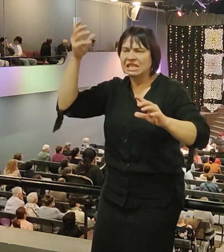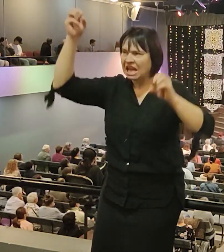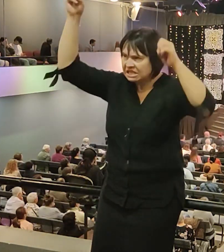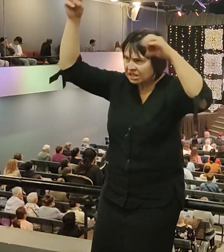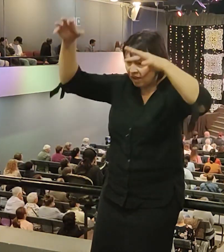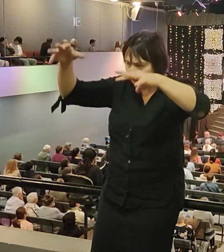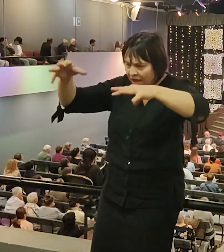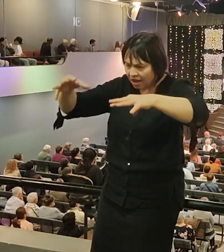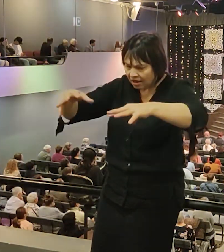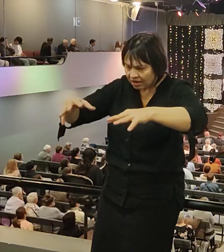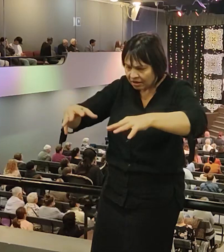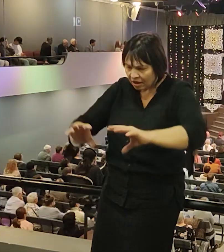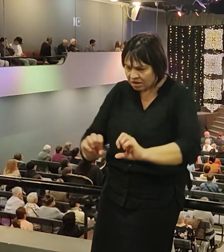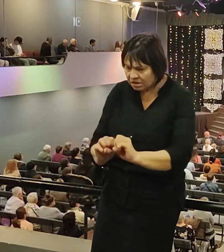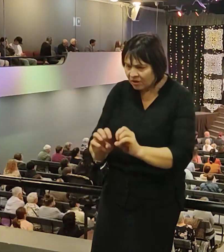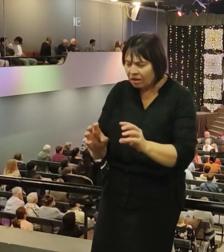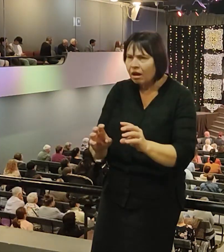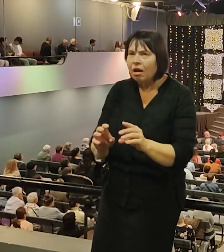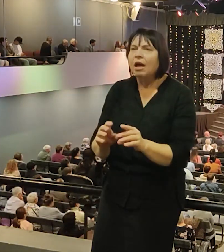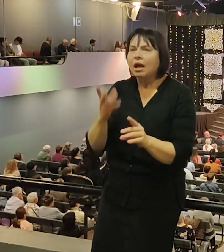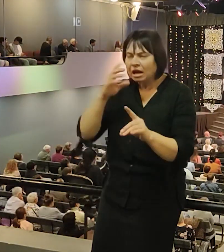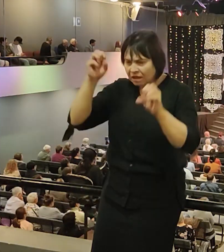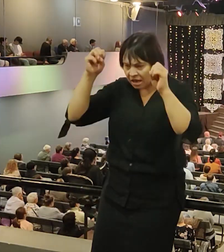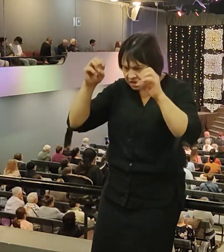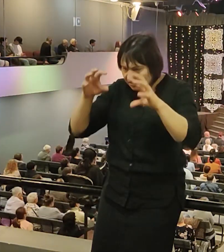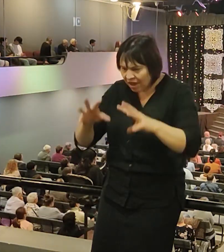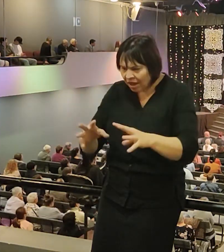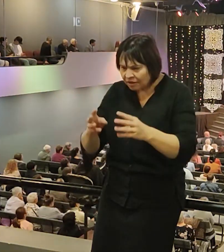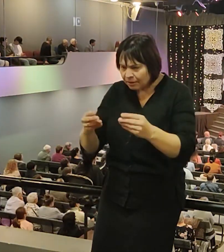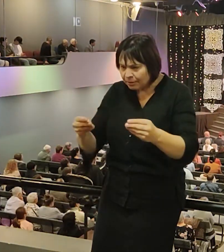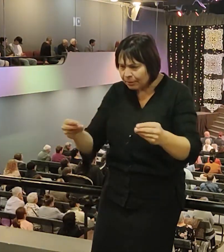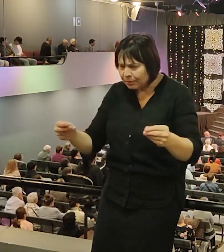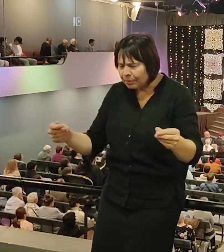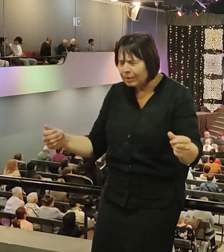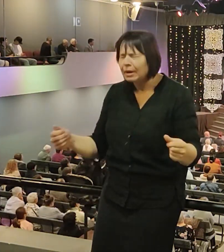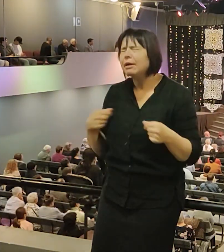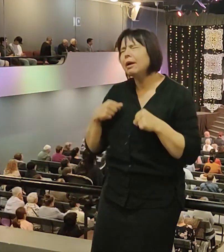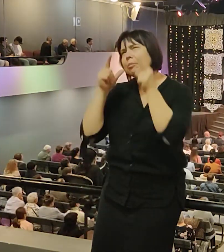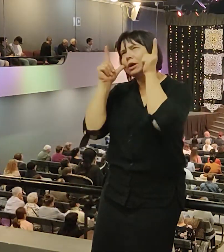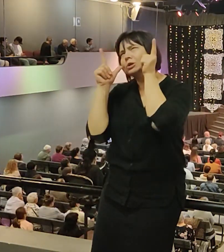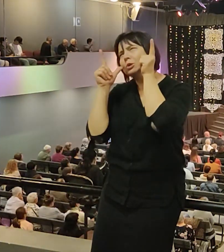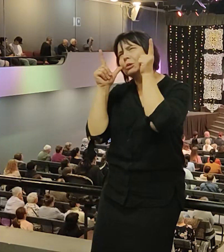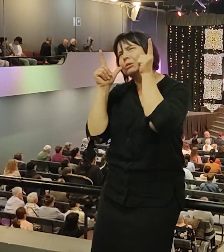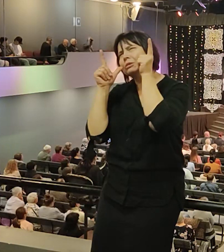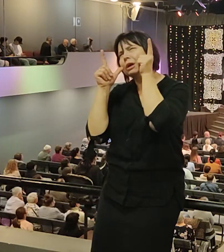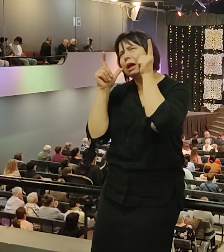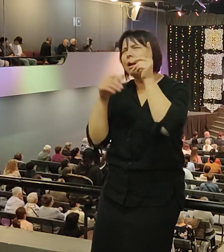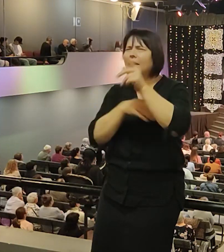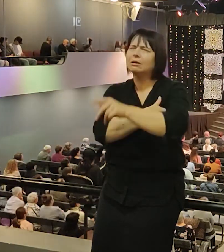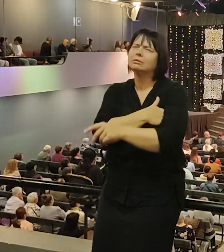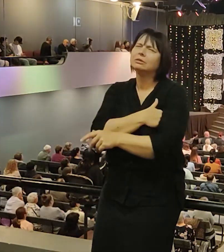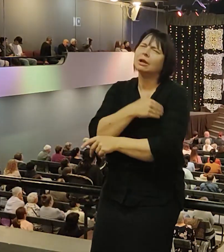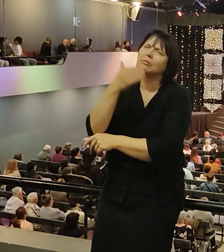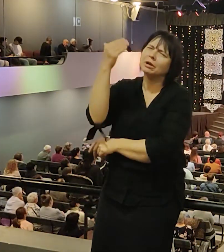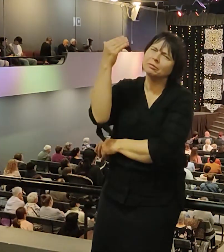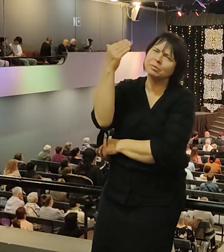когда свет потух, я вернулся в теле, проснулся, о Господи, опять температура, перегрелся, кошмар. Вы знаете, когда температуру